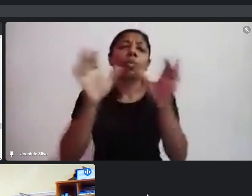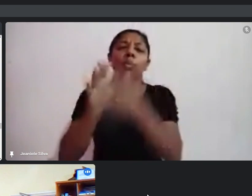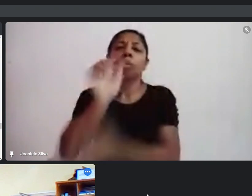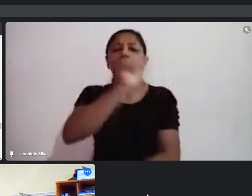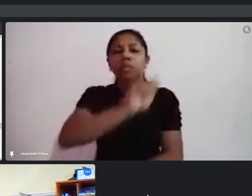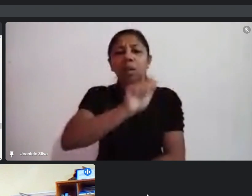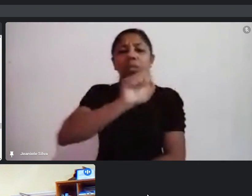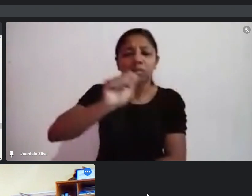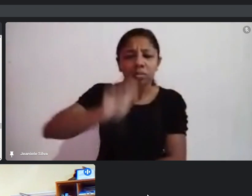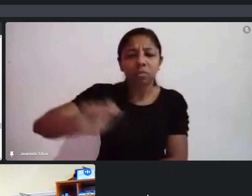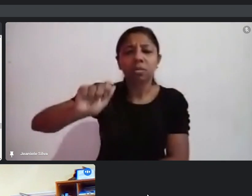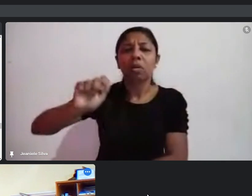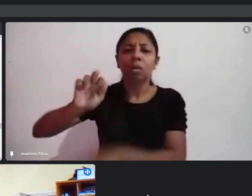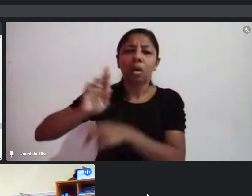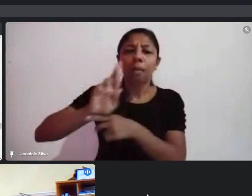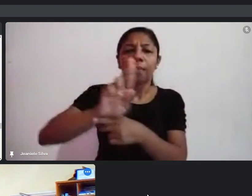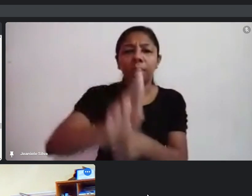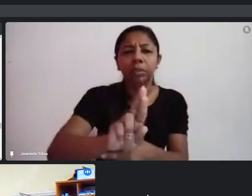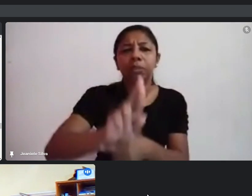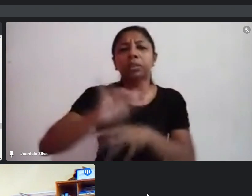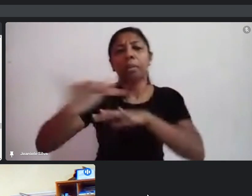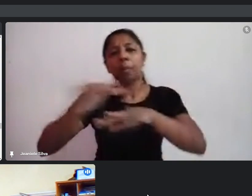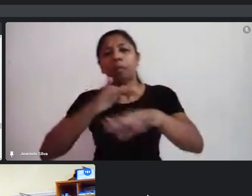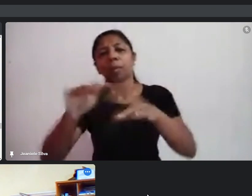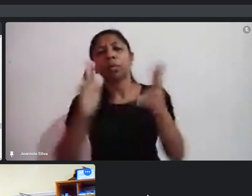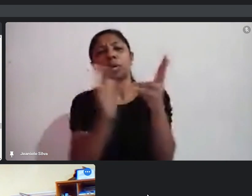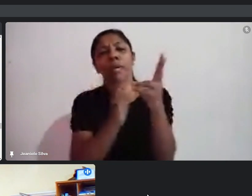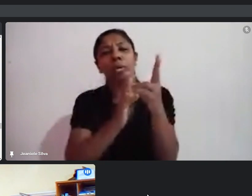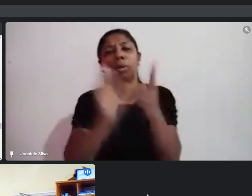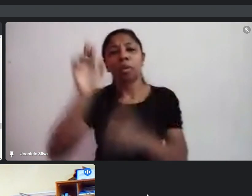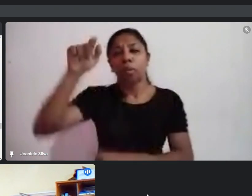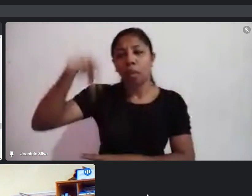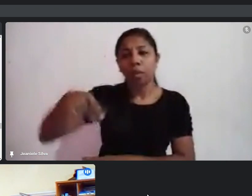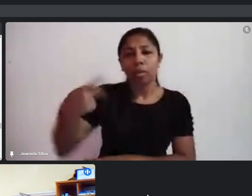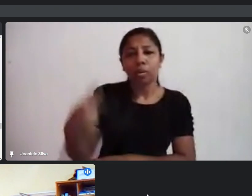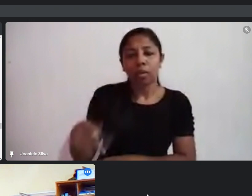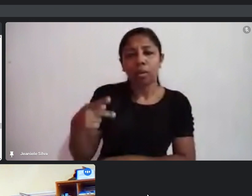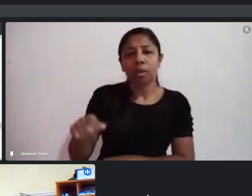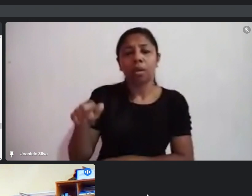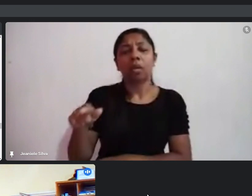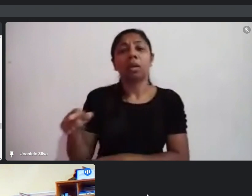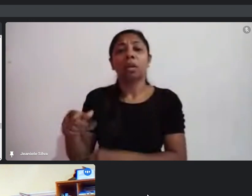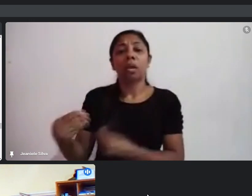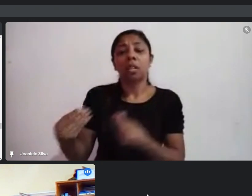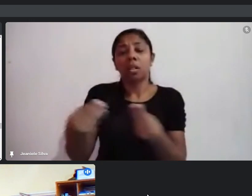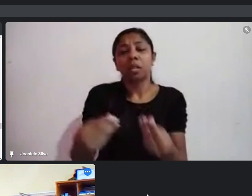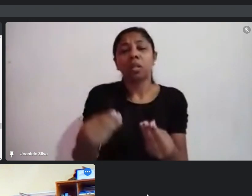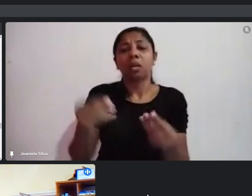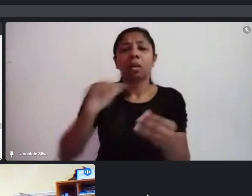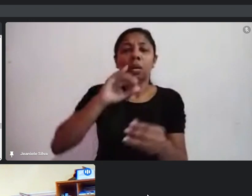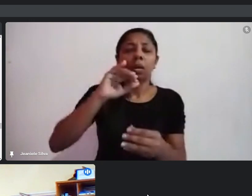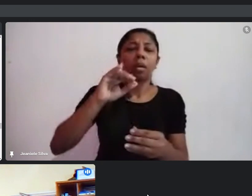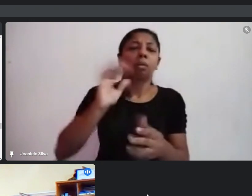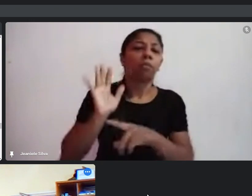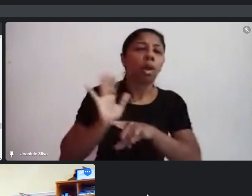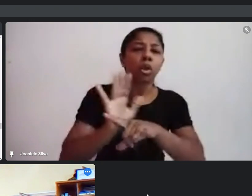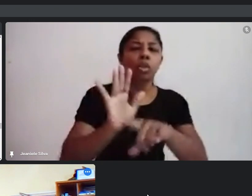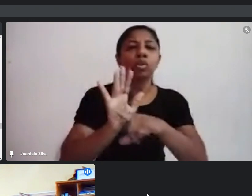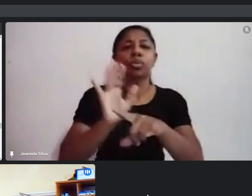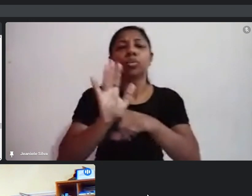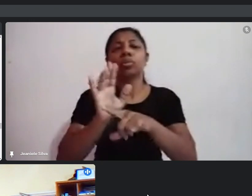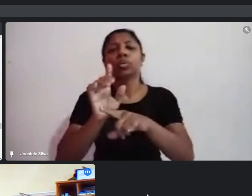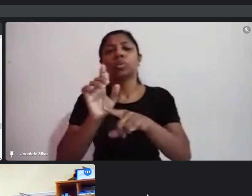representam os movimentos indígenas aqui do Rio Grande do Norte, onde eles estão trazendo essas contribuições para as declarações sobre os indígenas